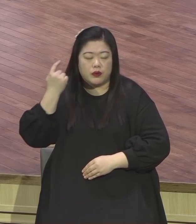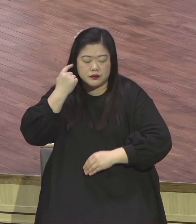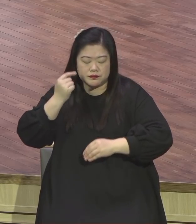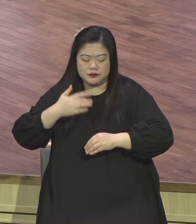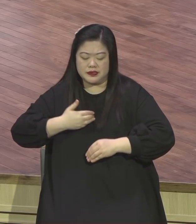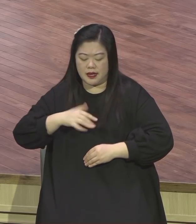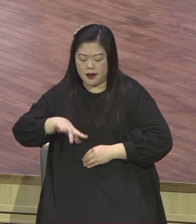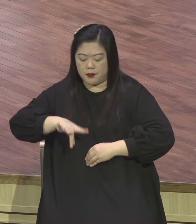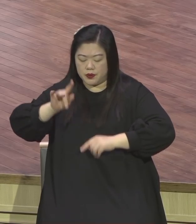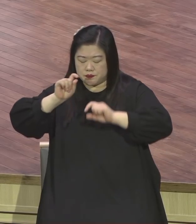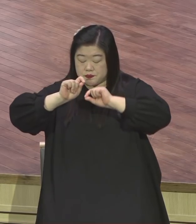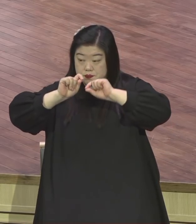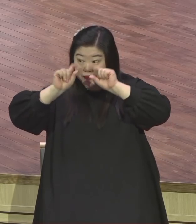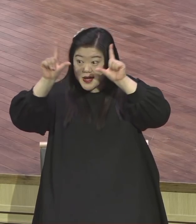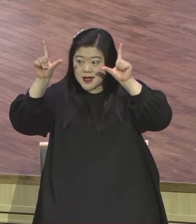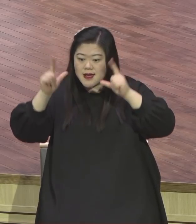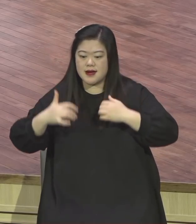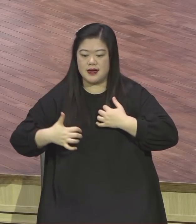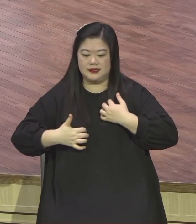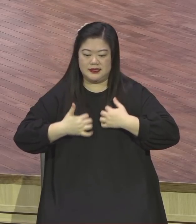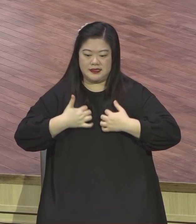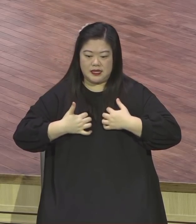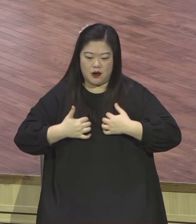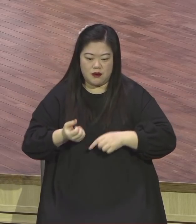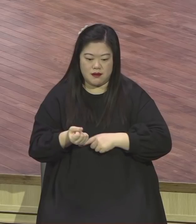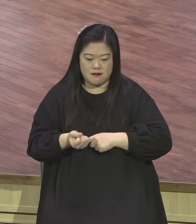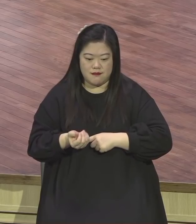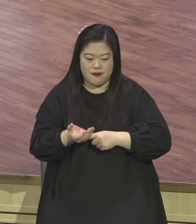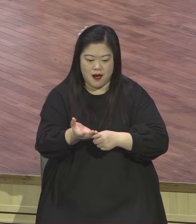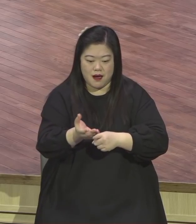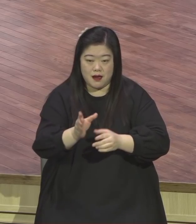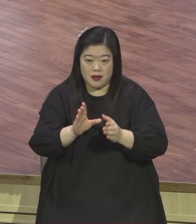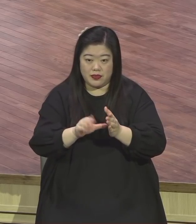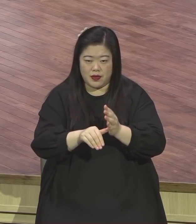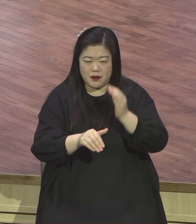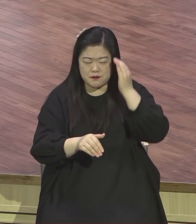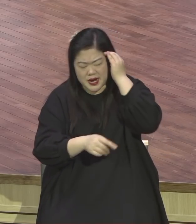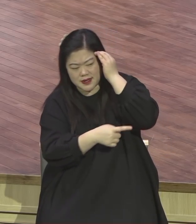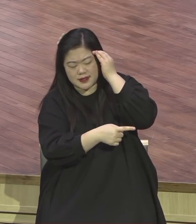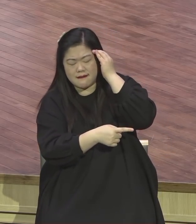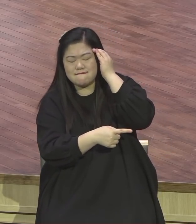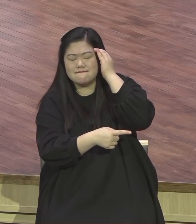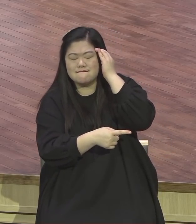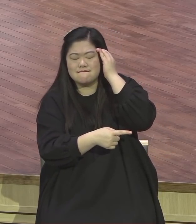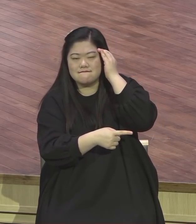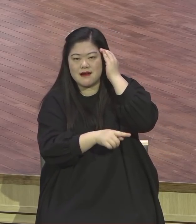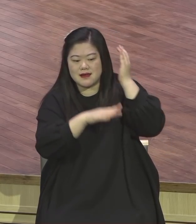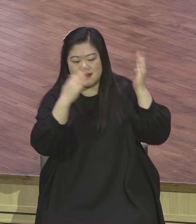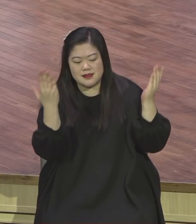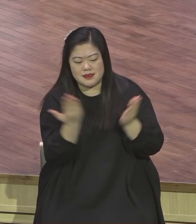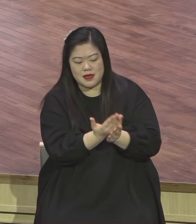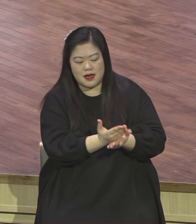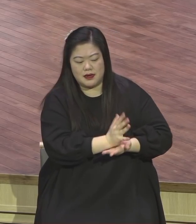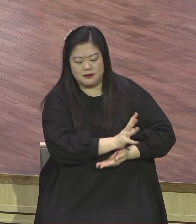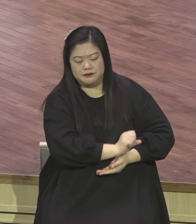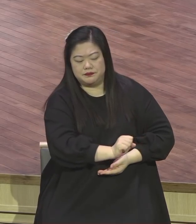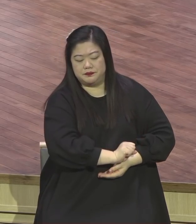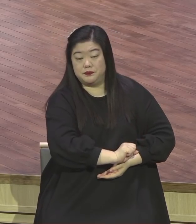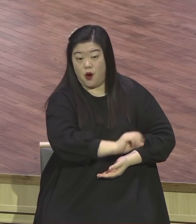누리고 정거하는 데 걸림돌이 되는 그 걸림돌은 다 제거하시고 강단의 말씀 따라서